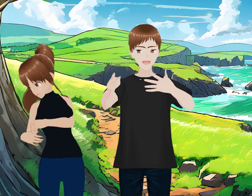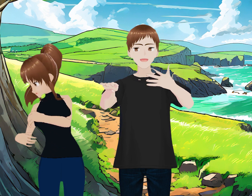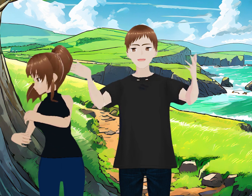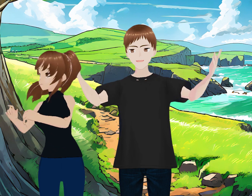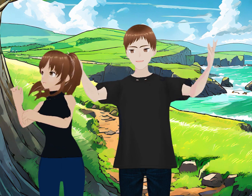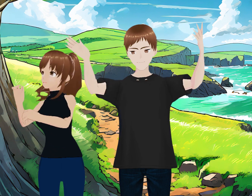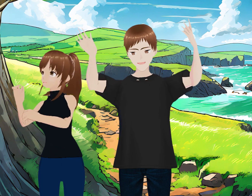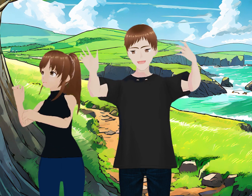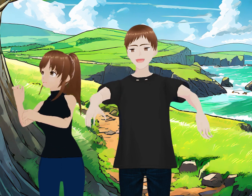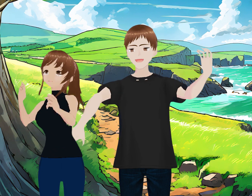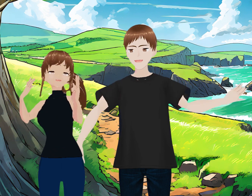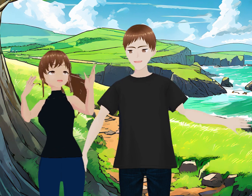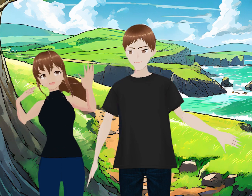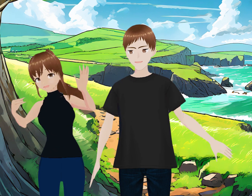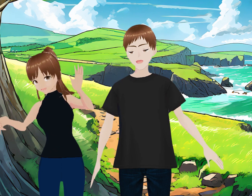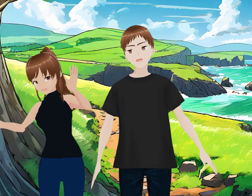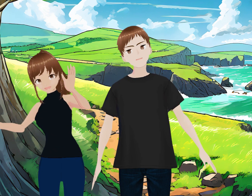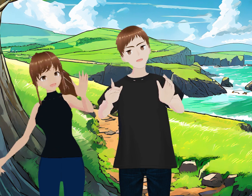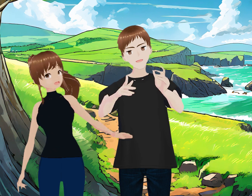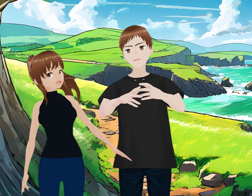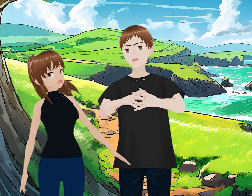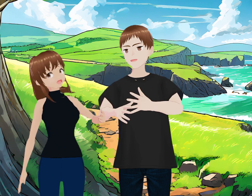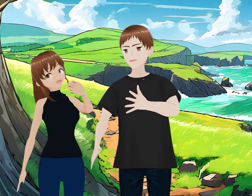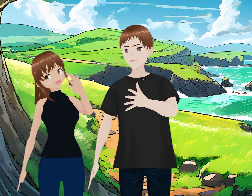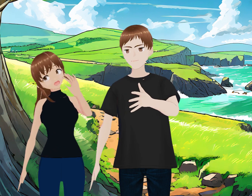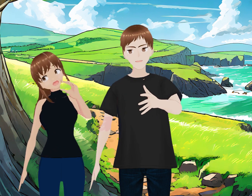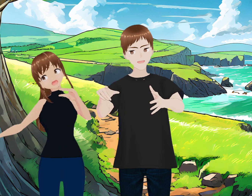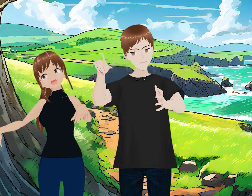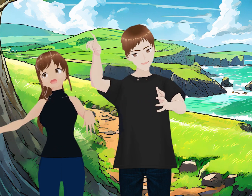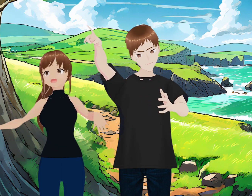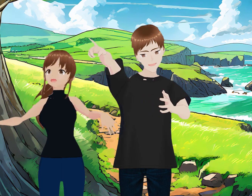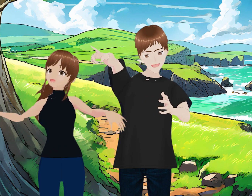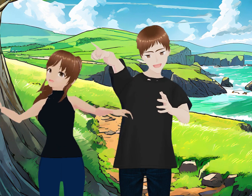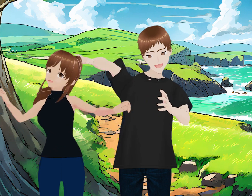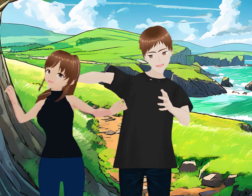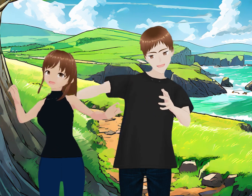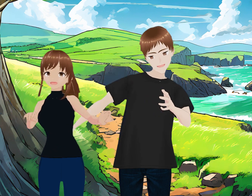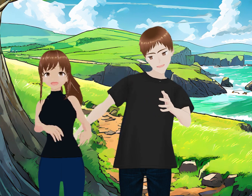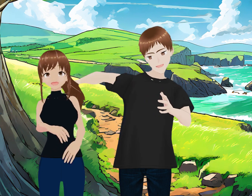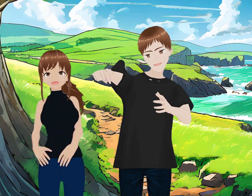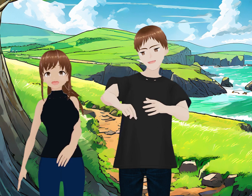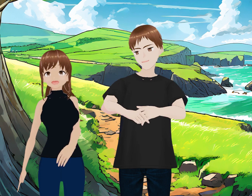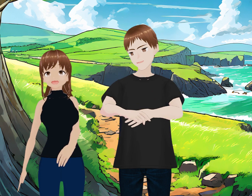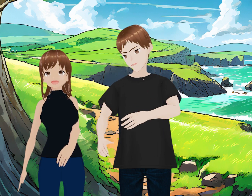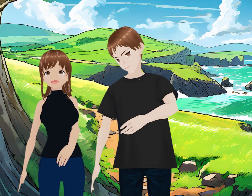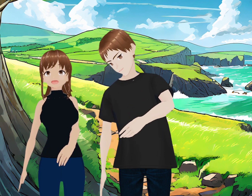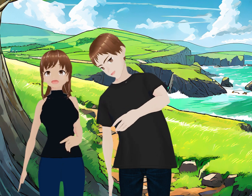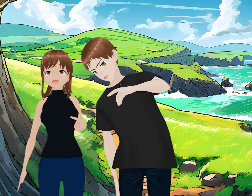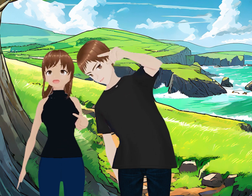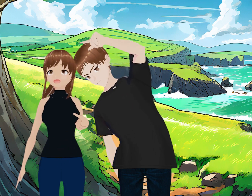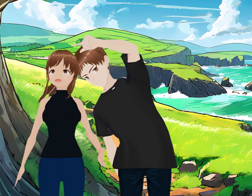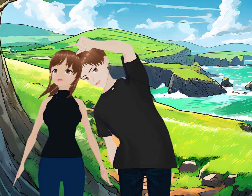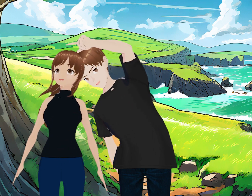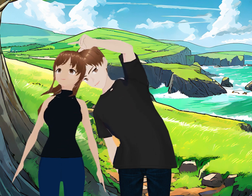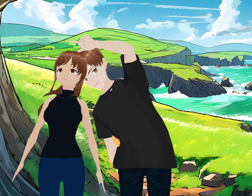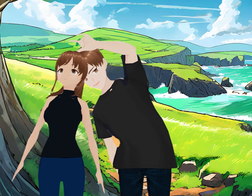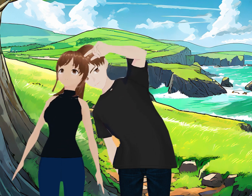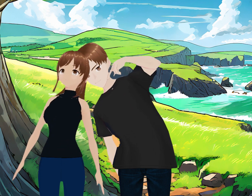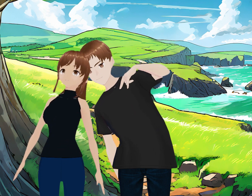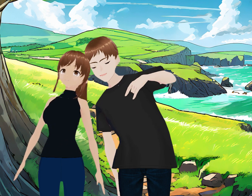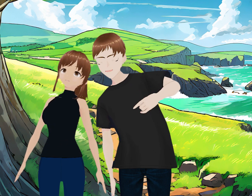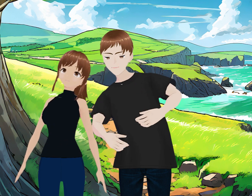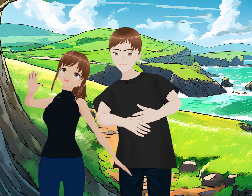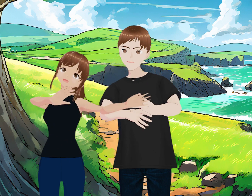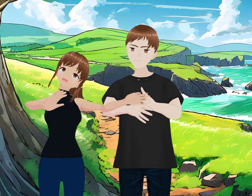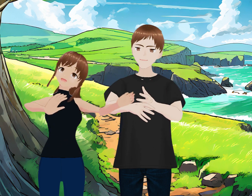viene. Ustedes la vieron al principio en la sección en video o si son Patreons tal vez pueden ver precisamente allá en la otra cámara, a ver, acá estamos señalándolos,